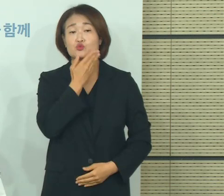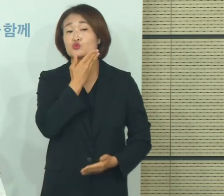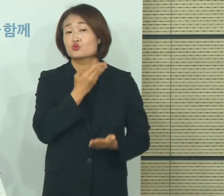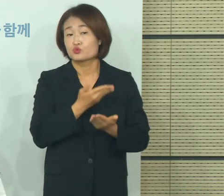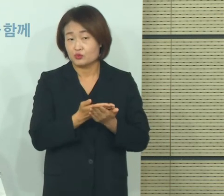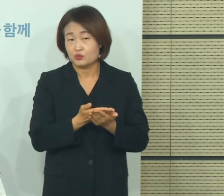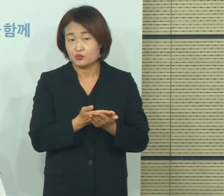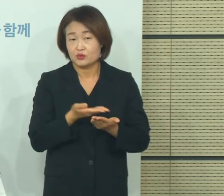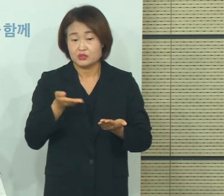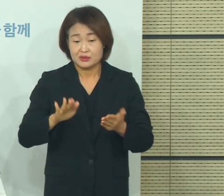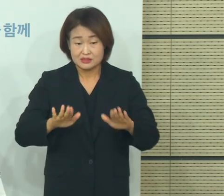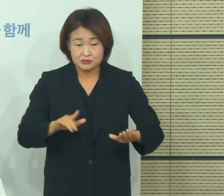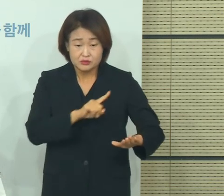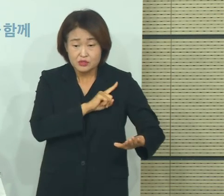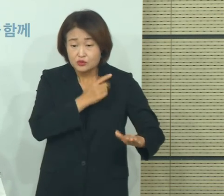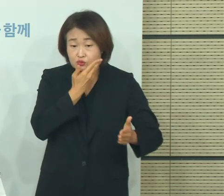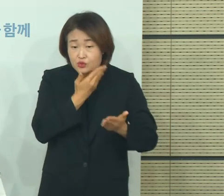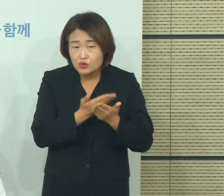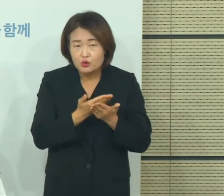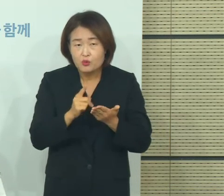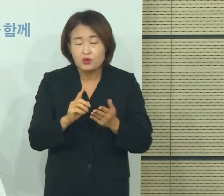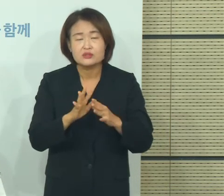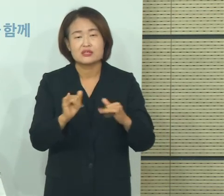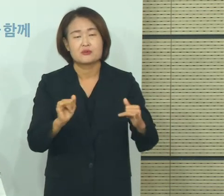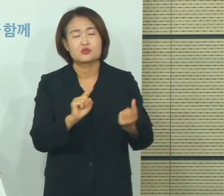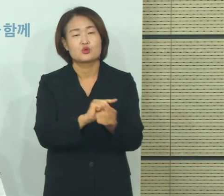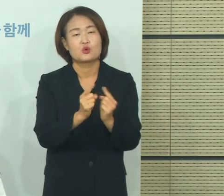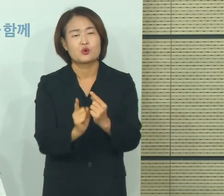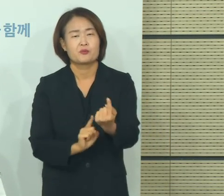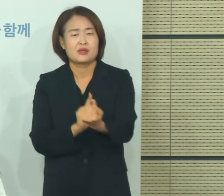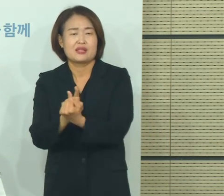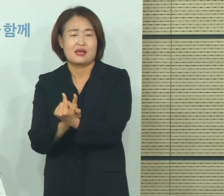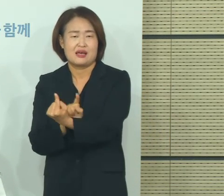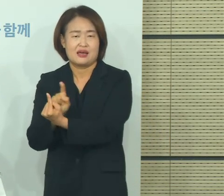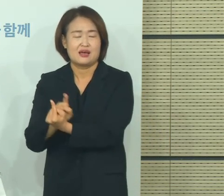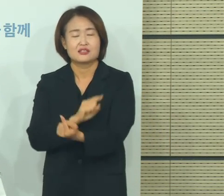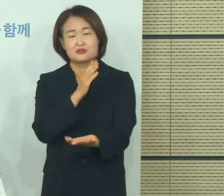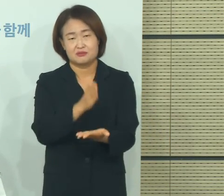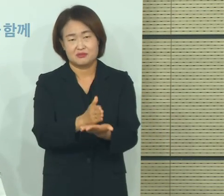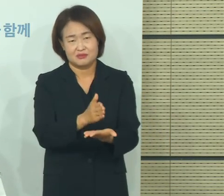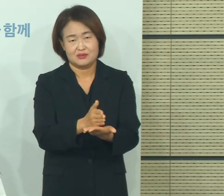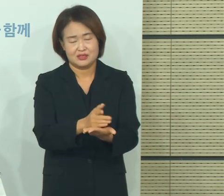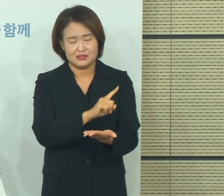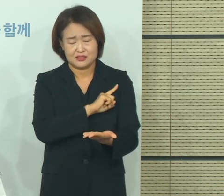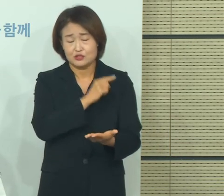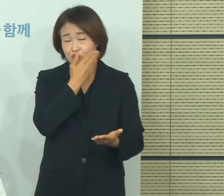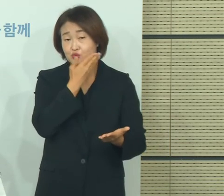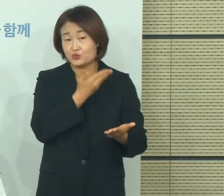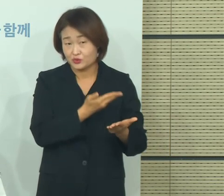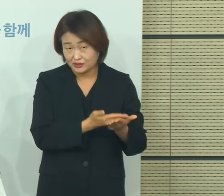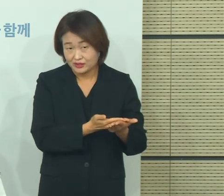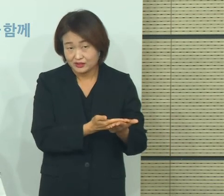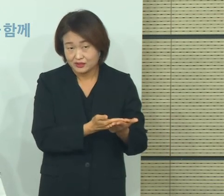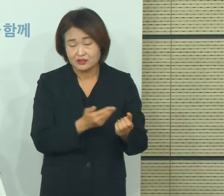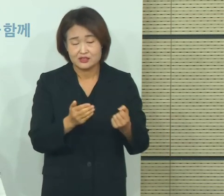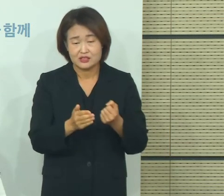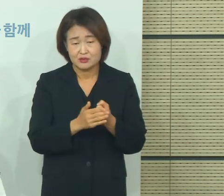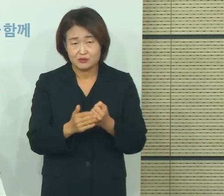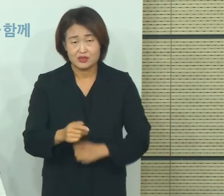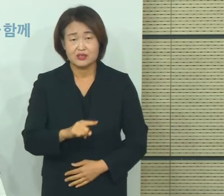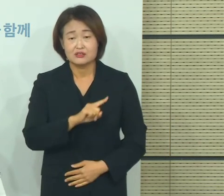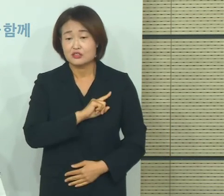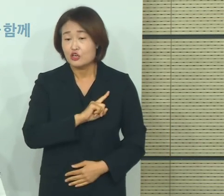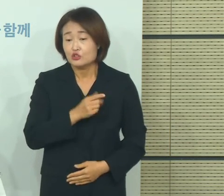한 단계에서는 접촉의 빈도를 줄이는 것이 무엇보다도 중요한 부분입니다. 따라서 가급적 애출을